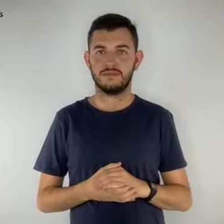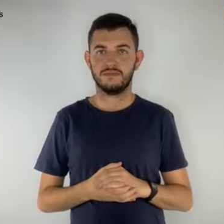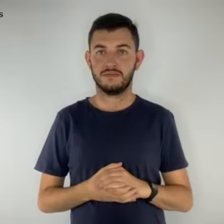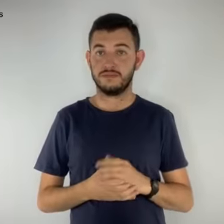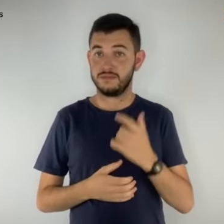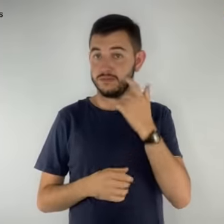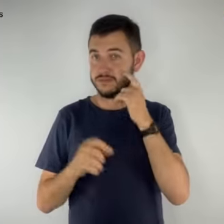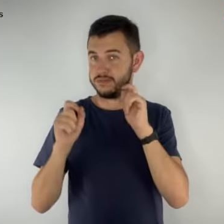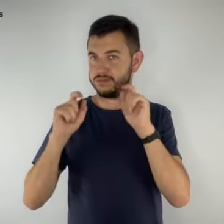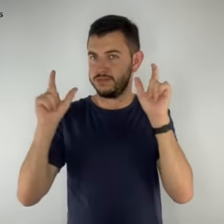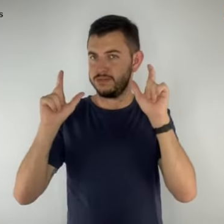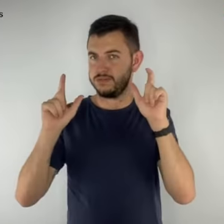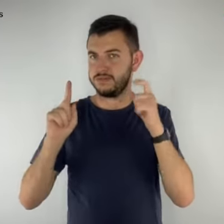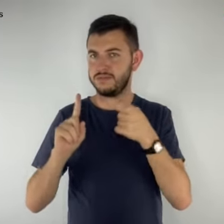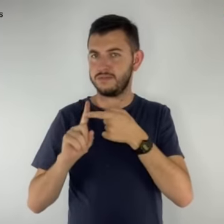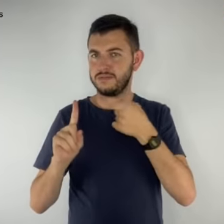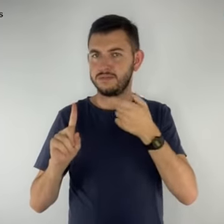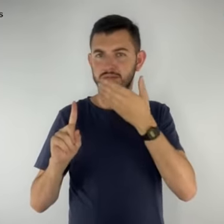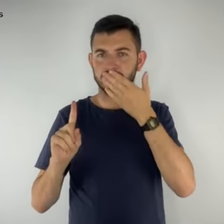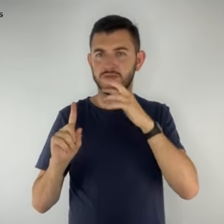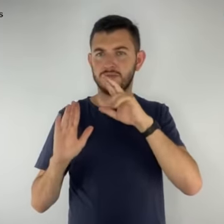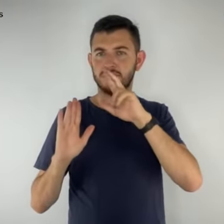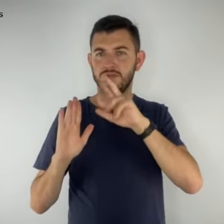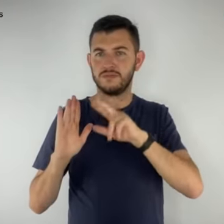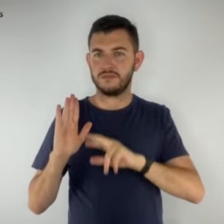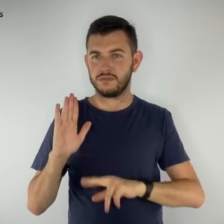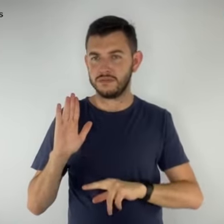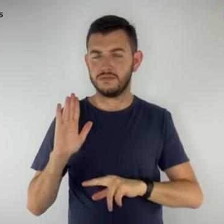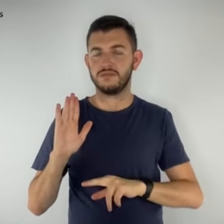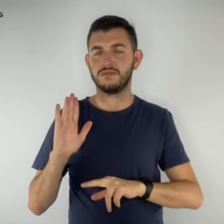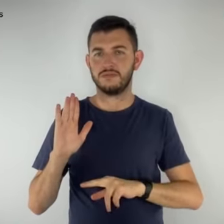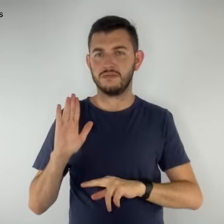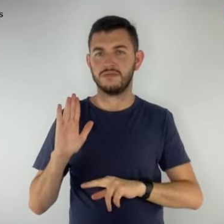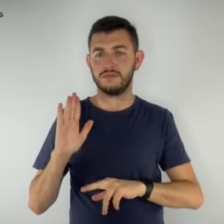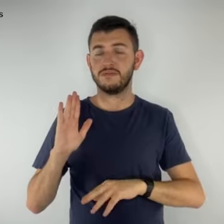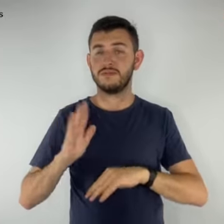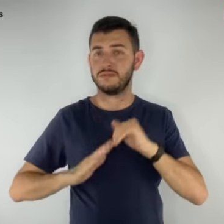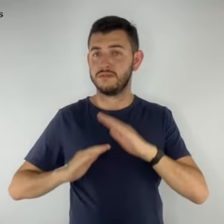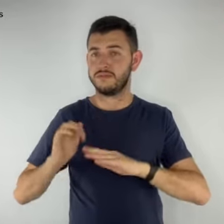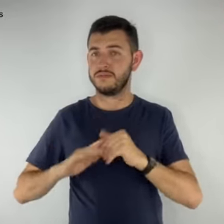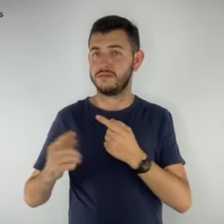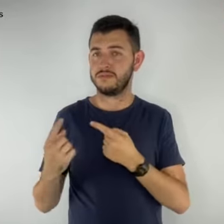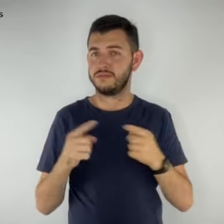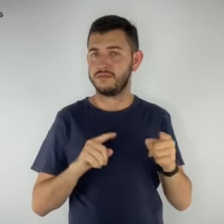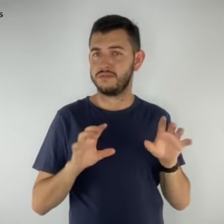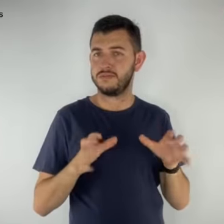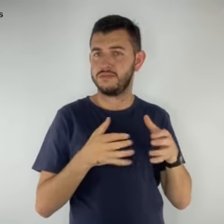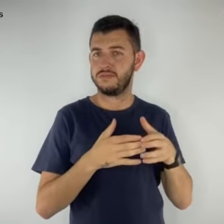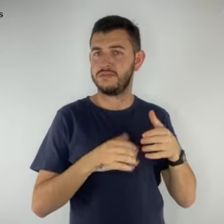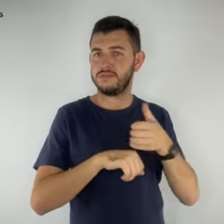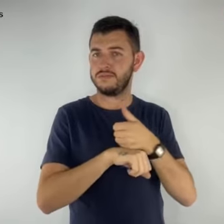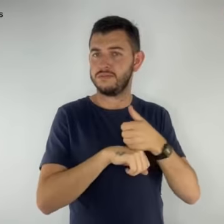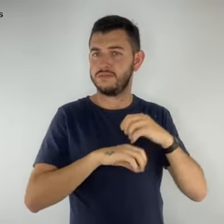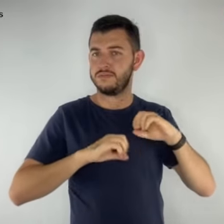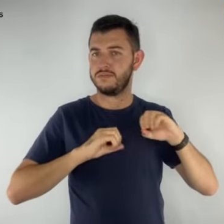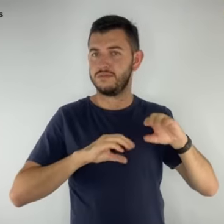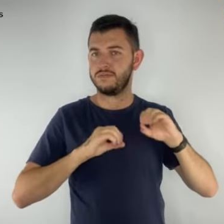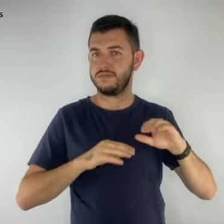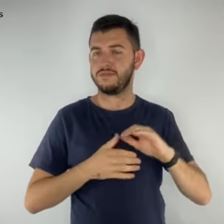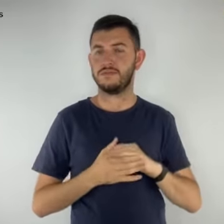Fique atento às novas modalidades de golpe praticados contra a categoria. O